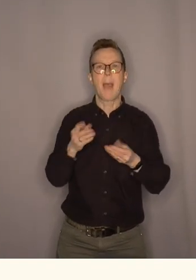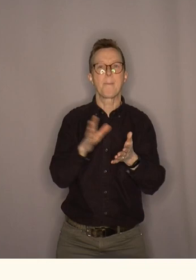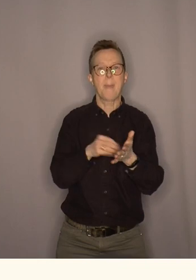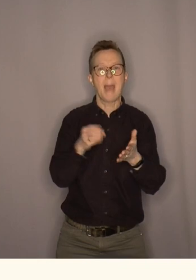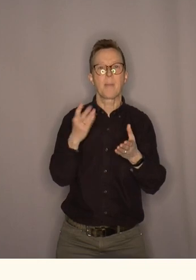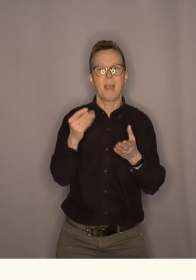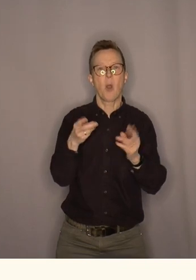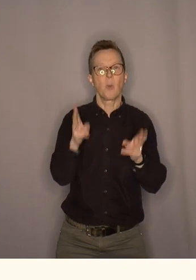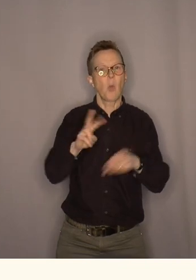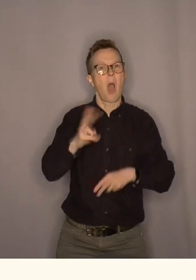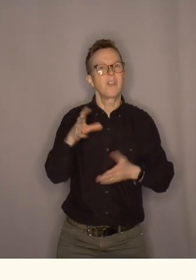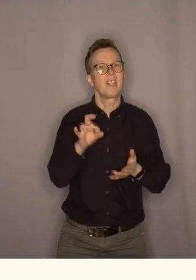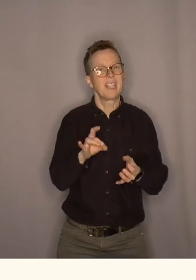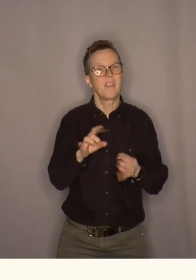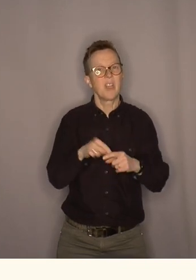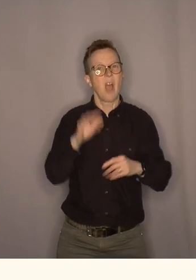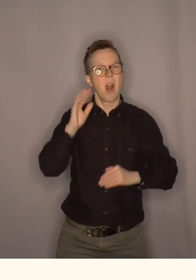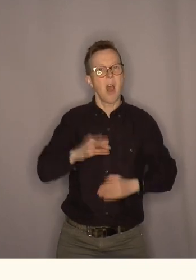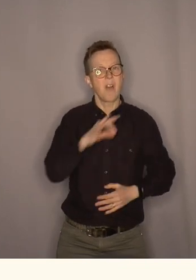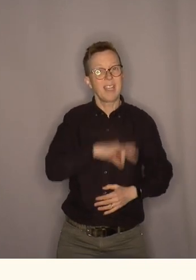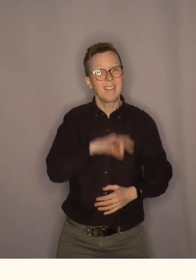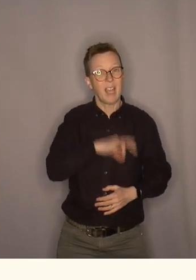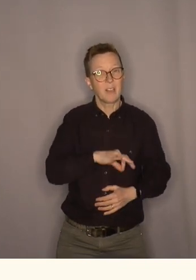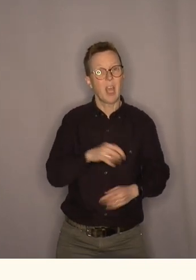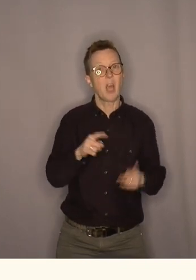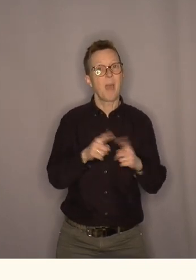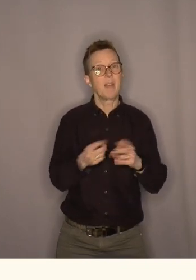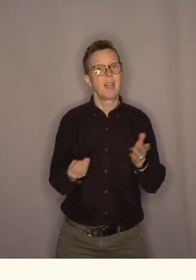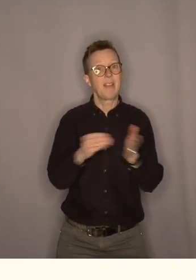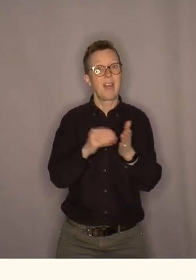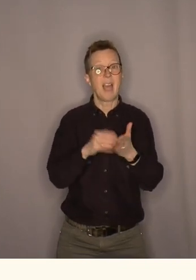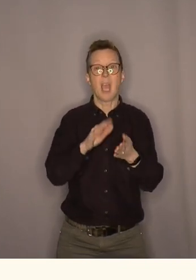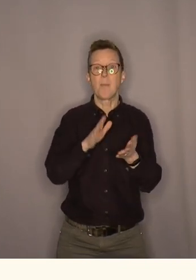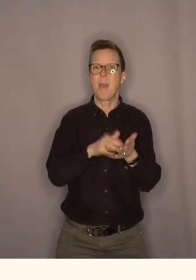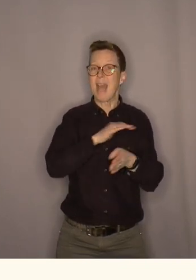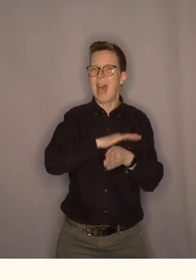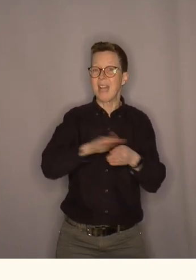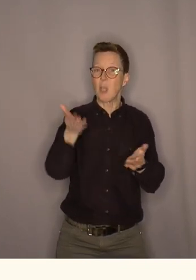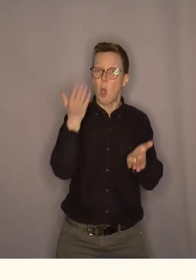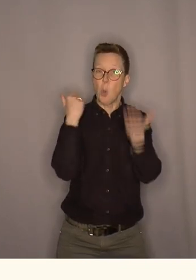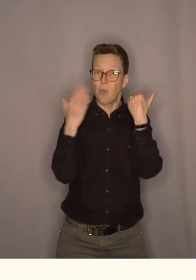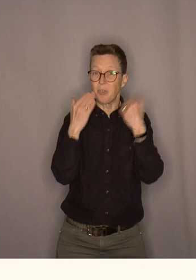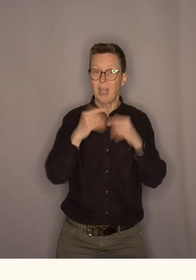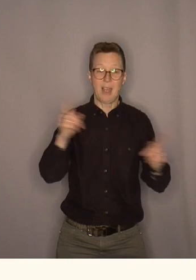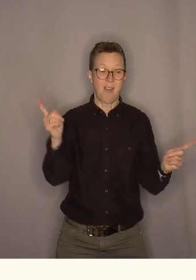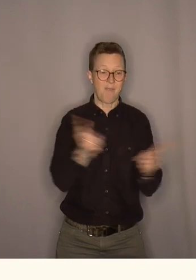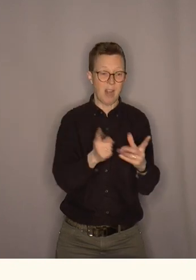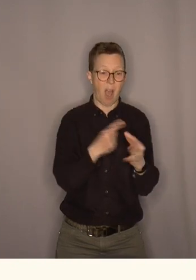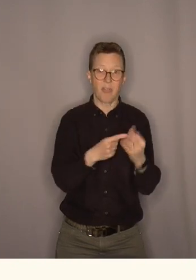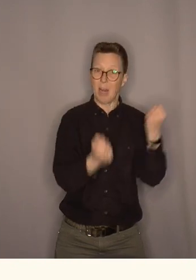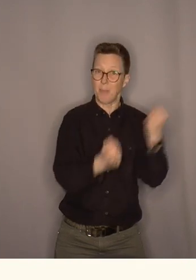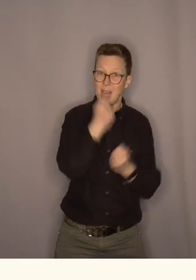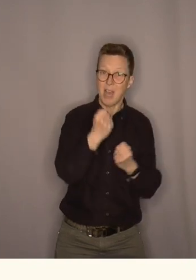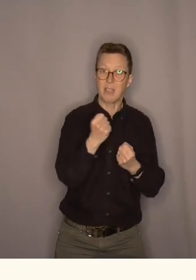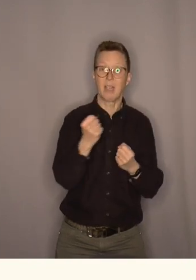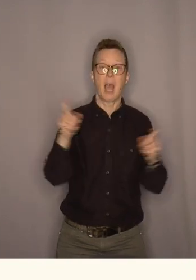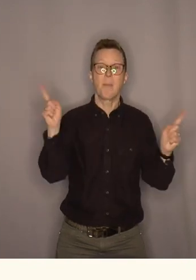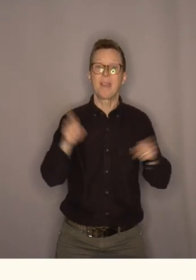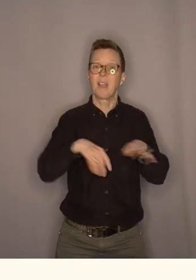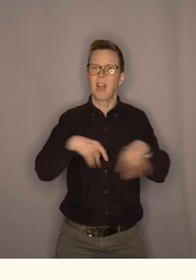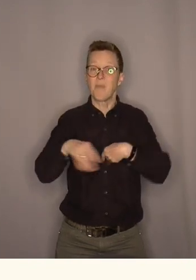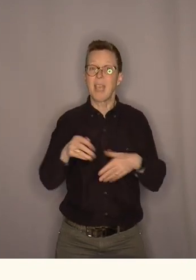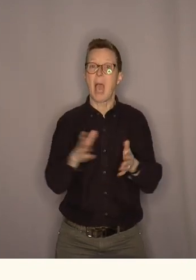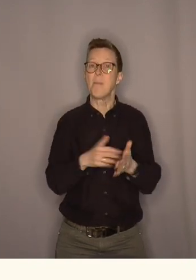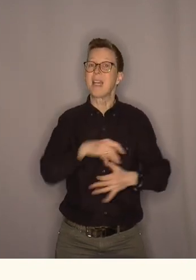folk med lave inntekter men ikke bare det de gir også renere luft de gir færre biler mindre trafikk triveligere byer og bygder